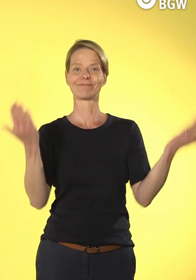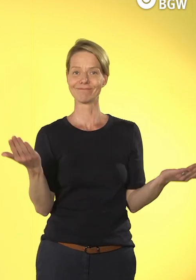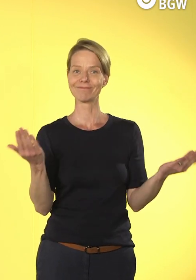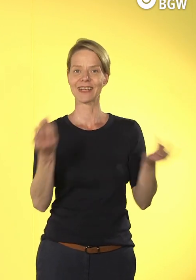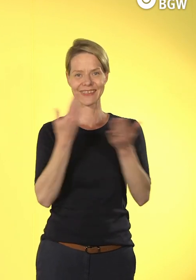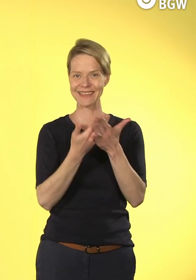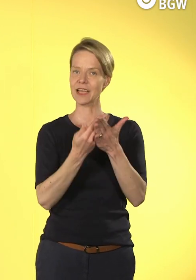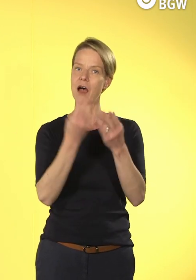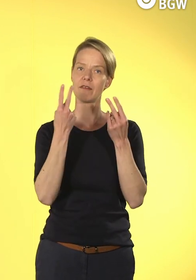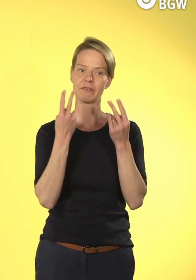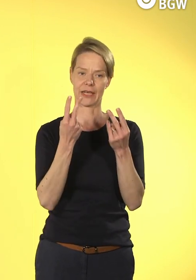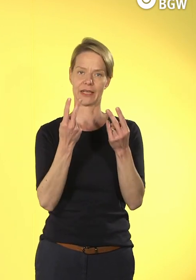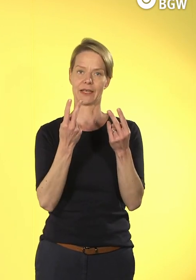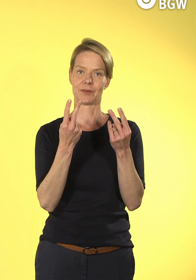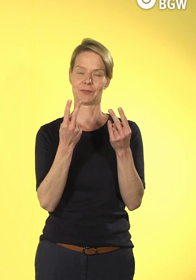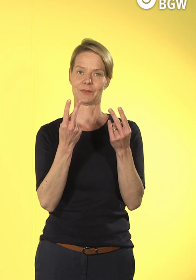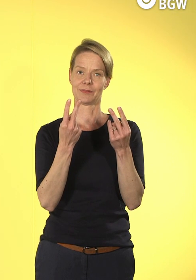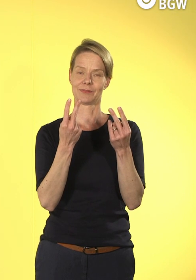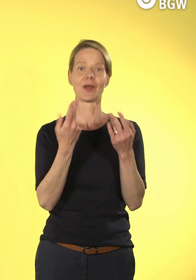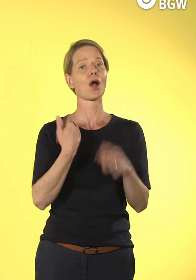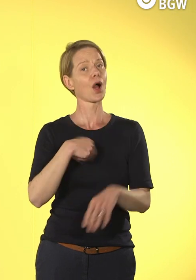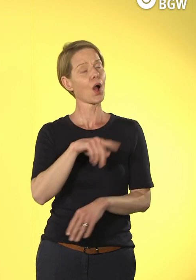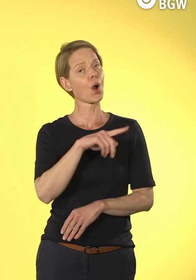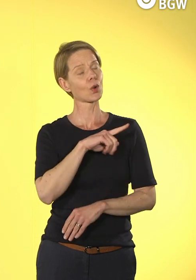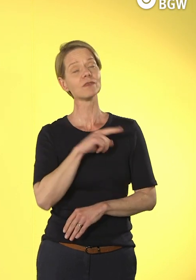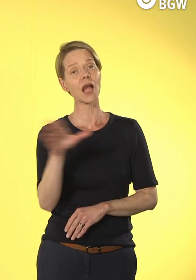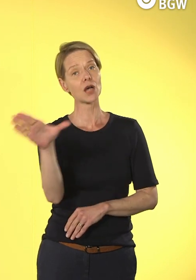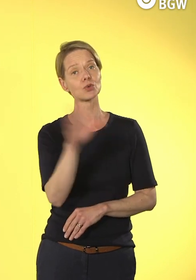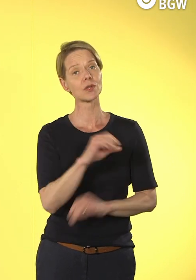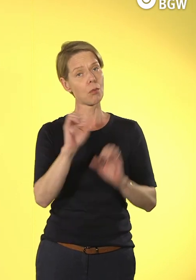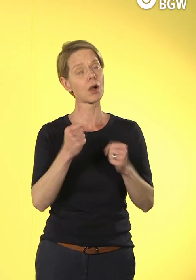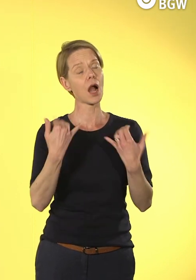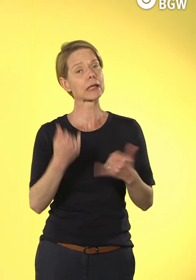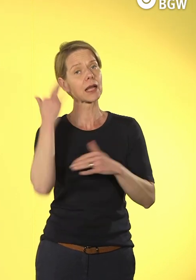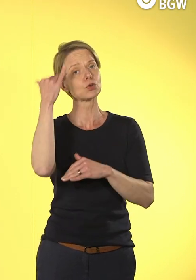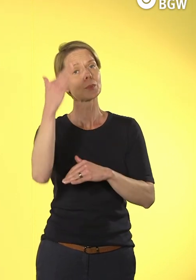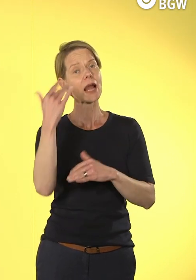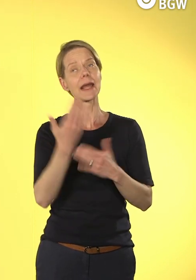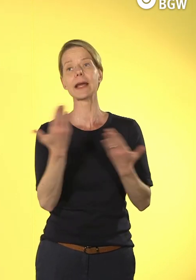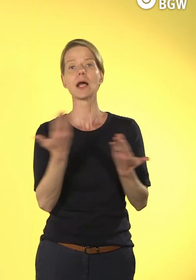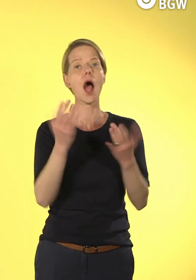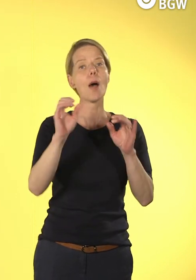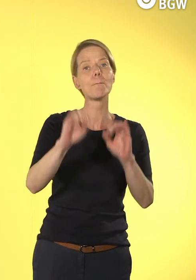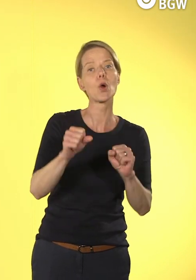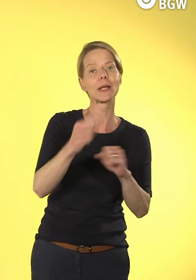wo denn da die entsprechenden Möglichkeiten sind. Und unsere Frage wäre,